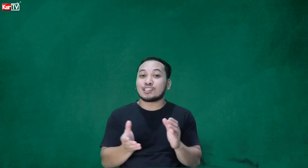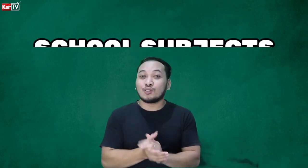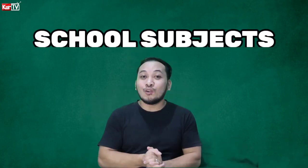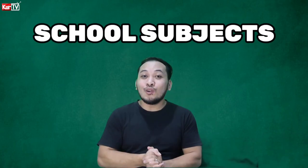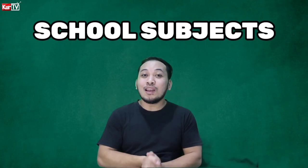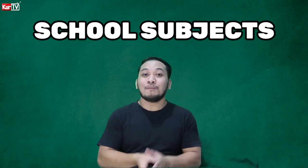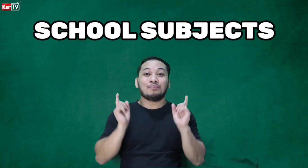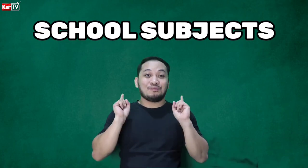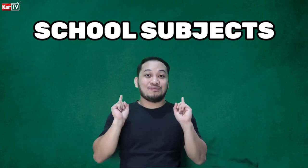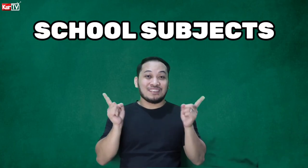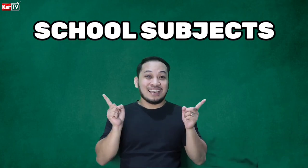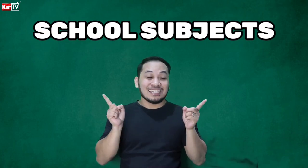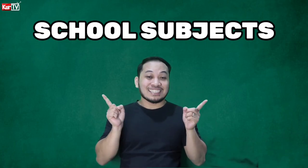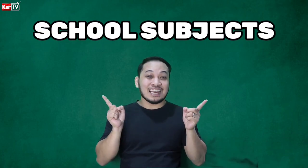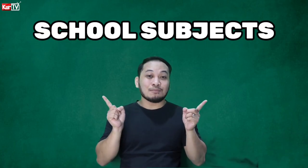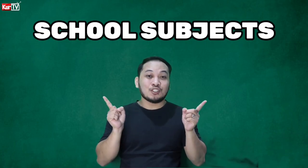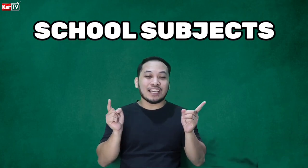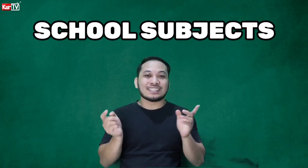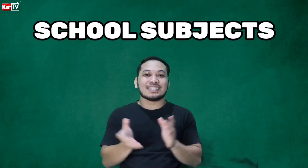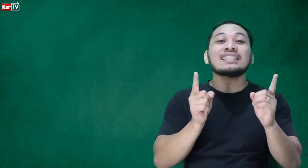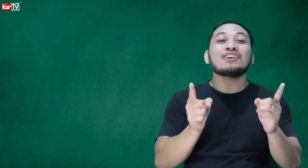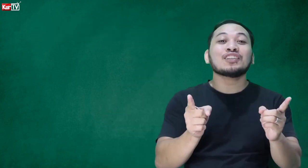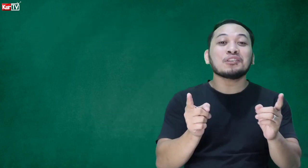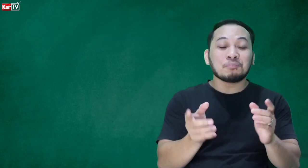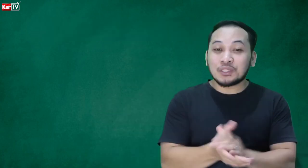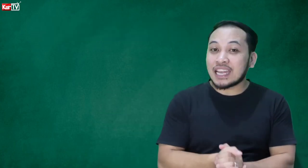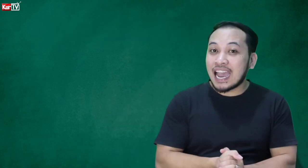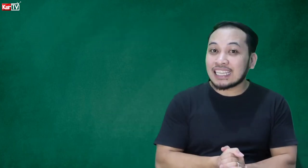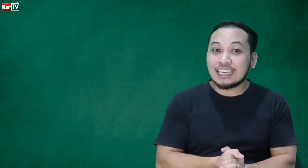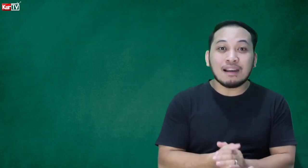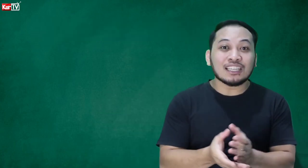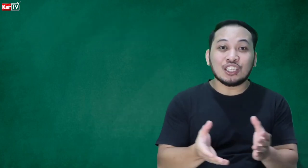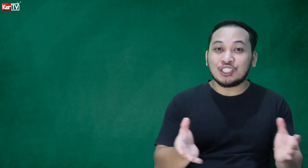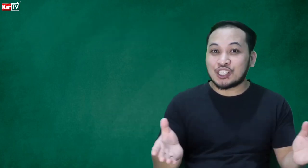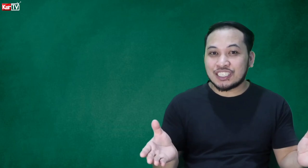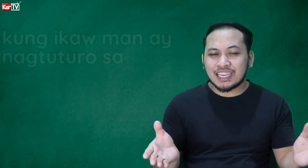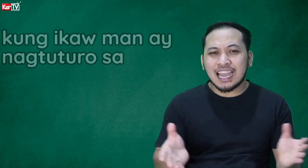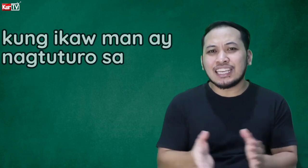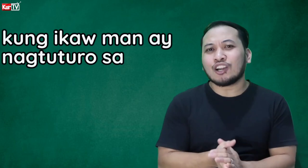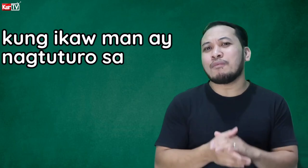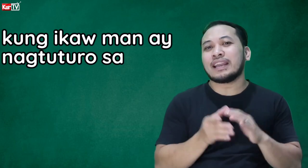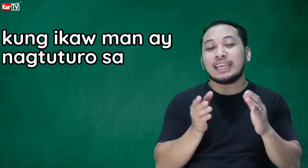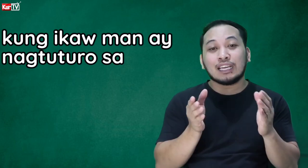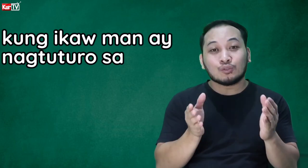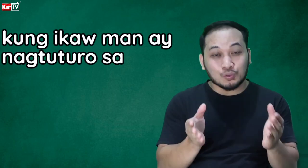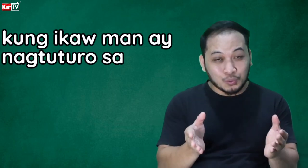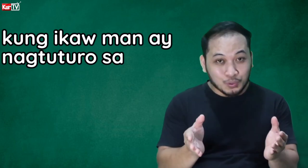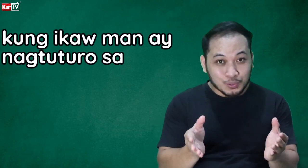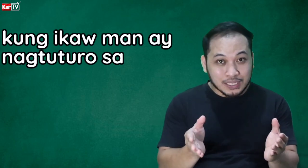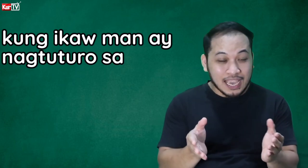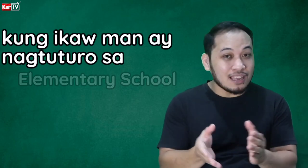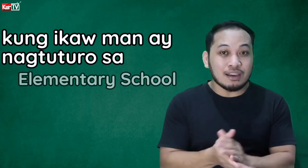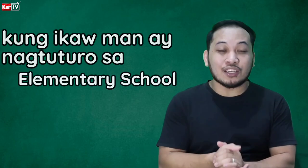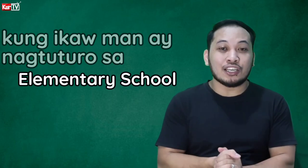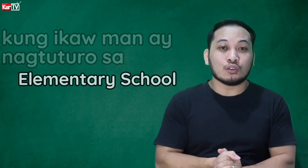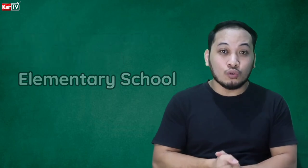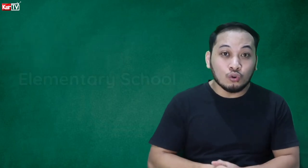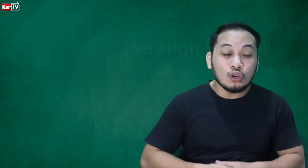school subjects. Shout out po sa ating mga teachers dyan. Ikaw man ay nagtuturo sa elementary school,